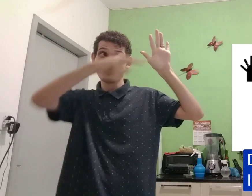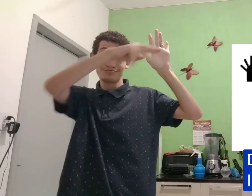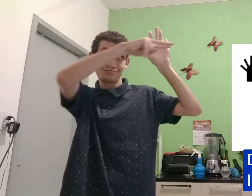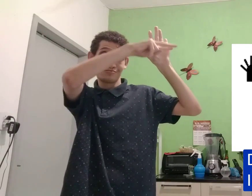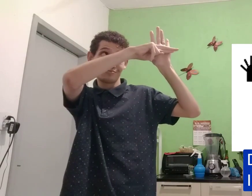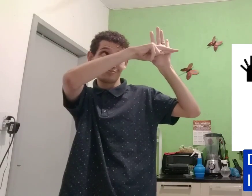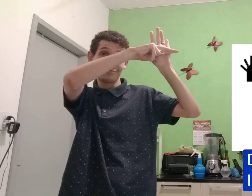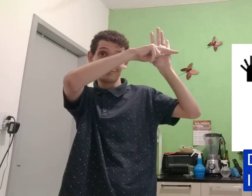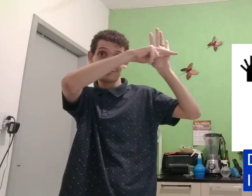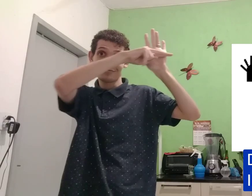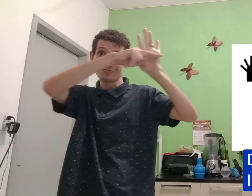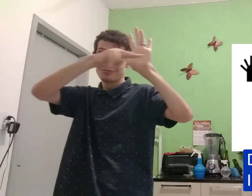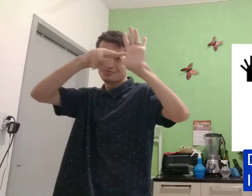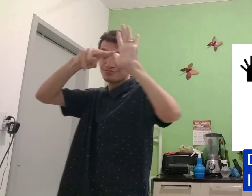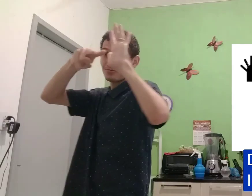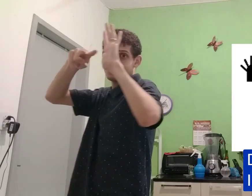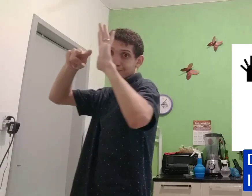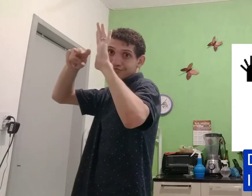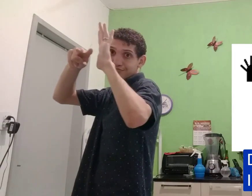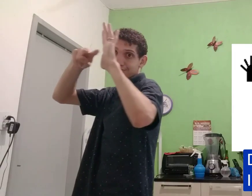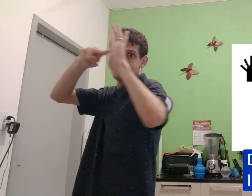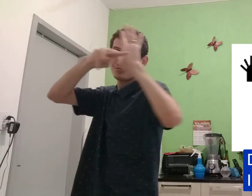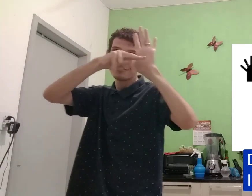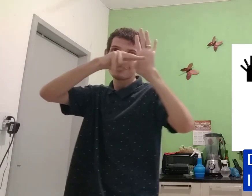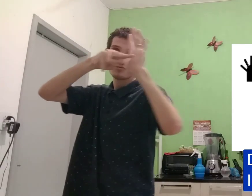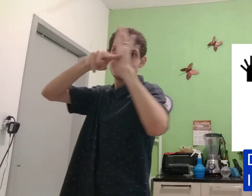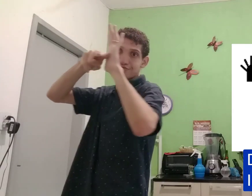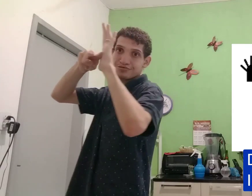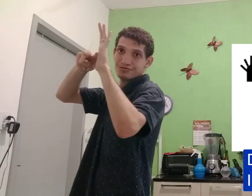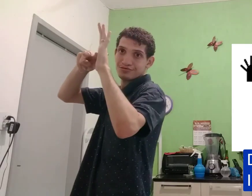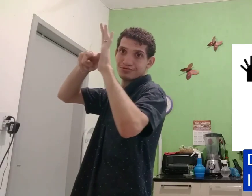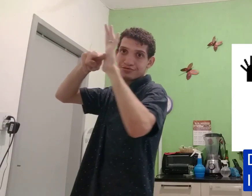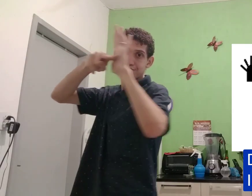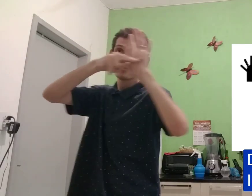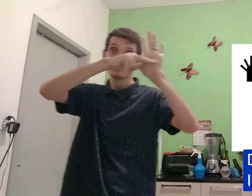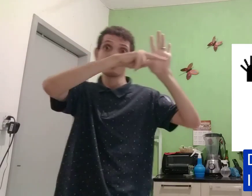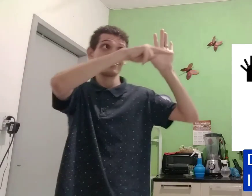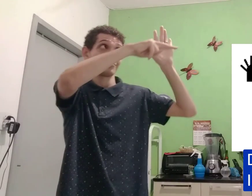outra mão assim, uma na frente da outra. Assim,